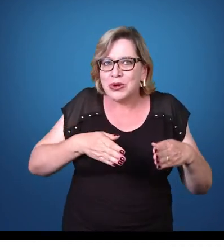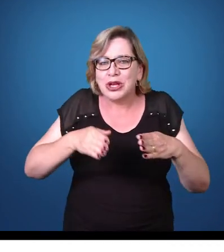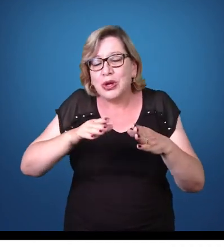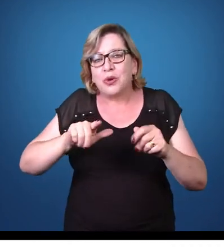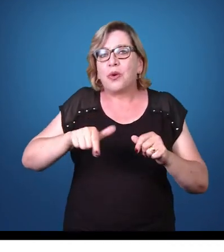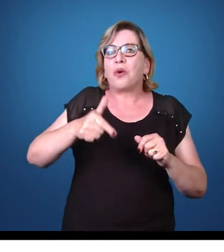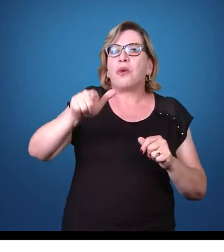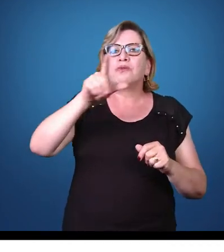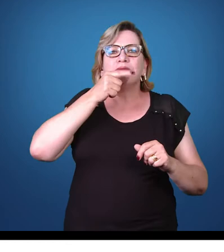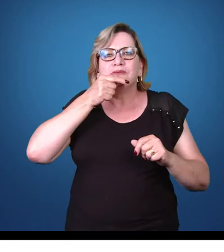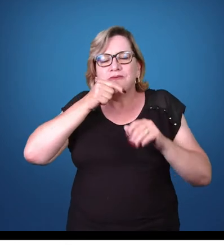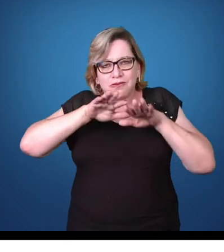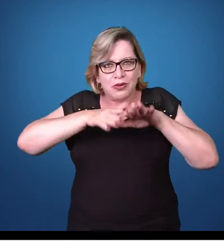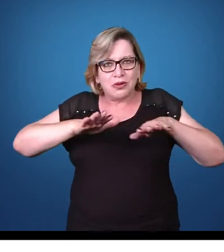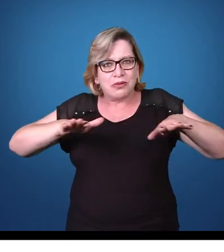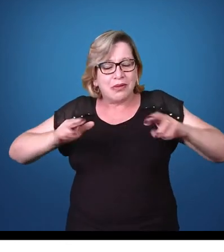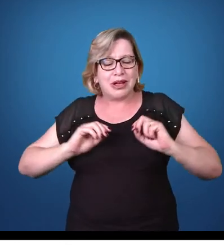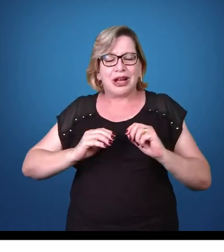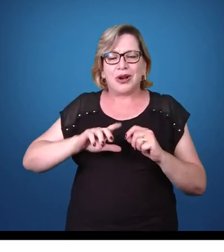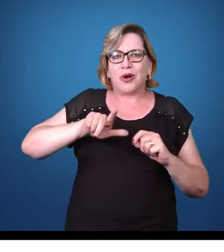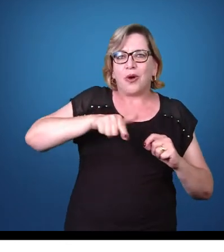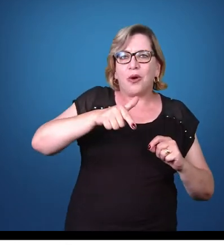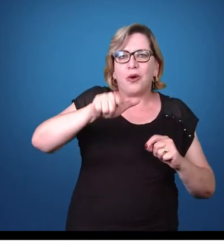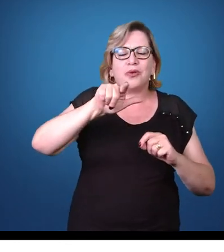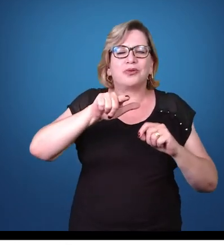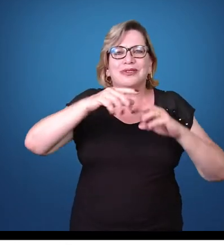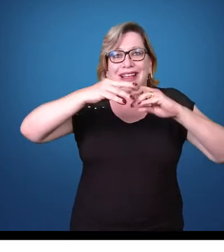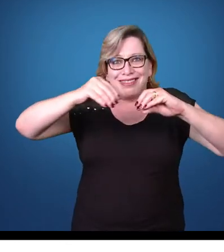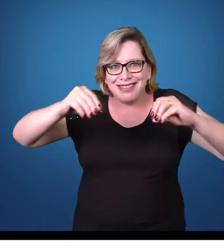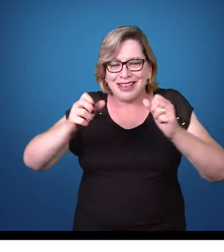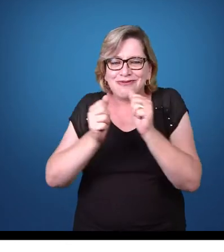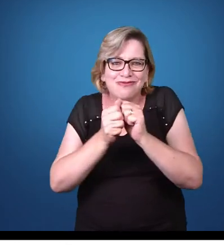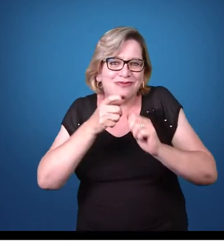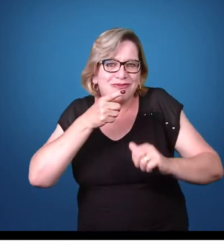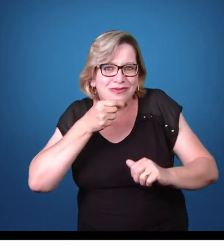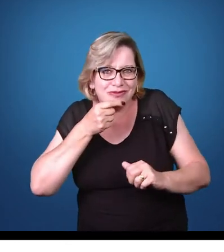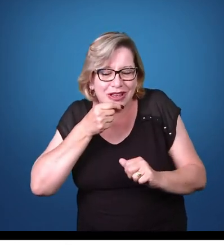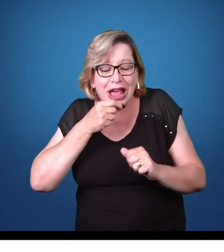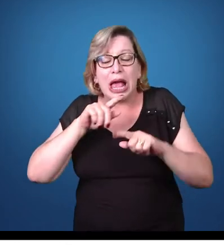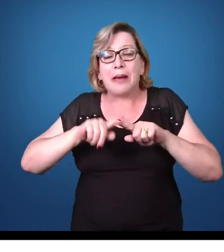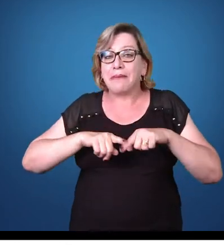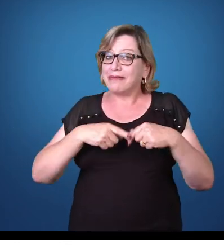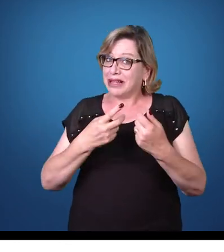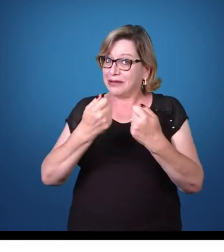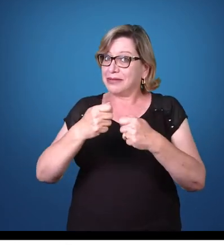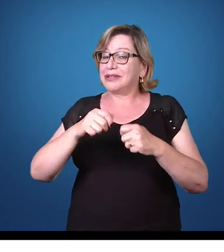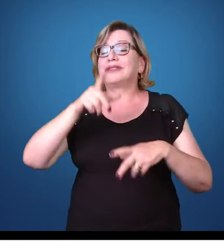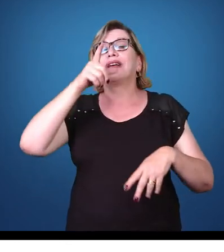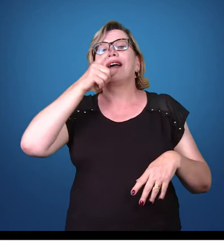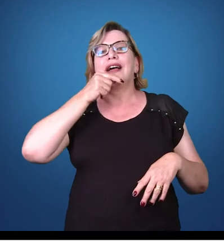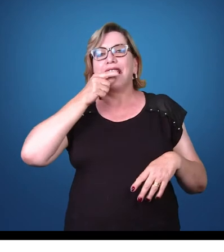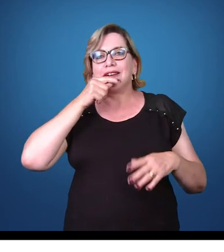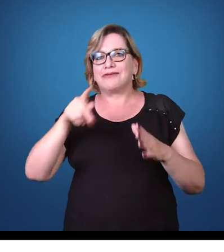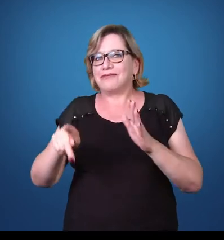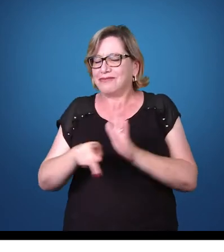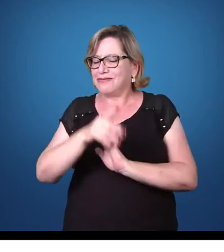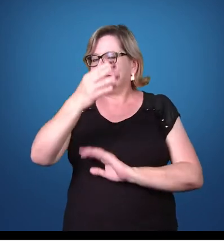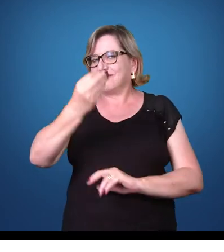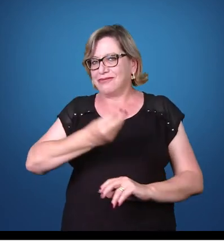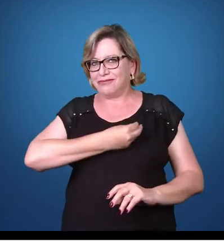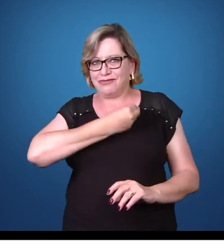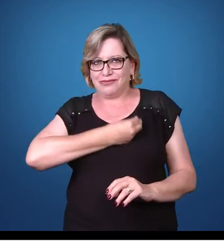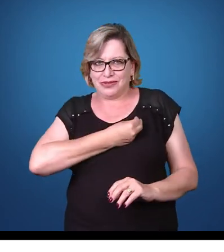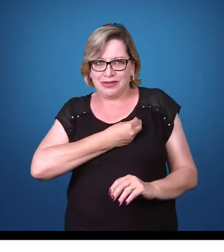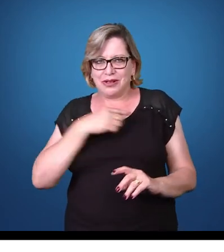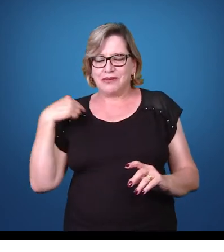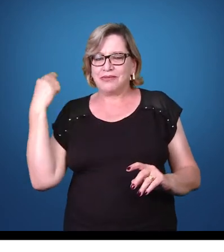água salgada, outros de solo úmido. Mas o ambiente tem que ter umidade, tem que ter água para eles poderem sobreviver. Para